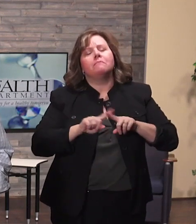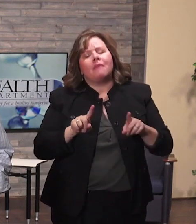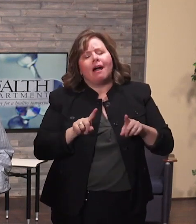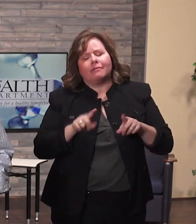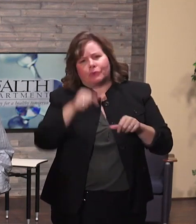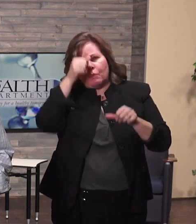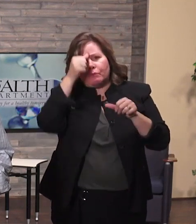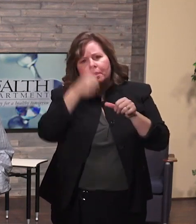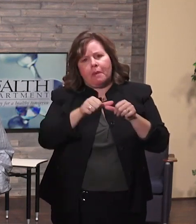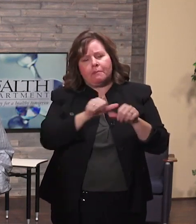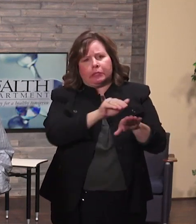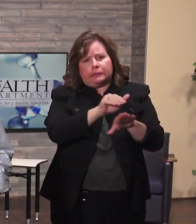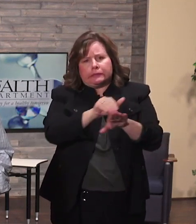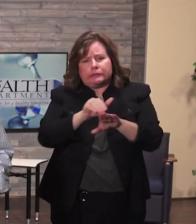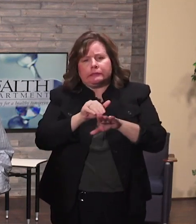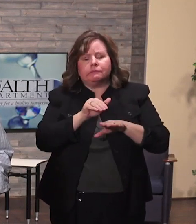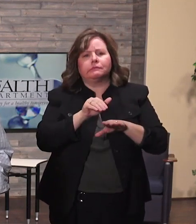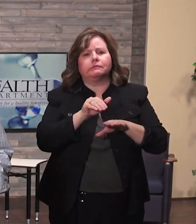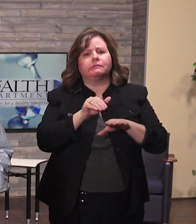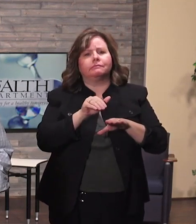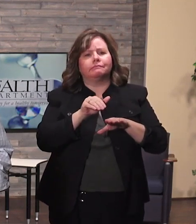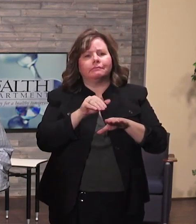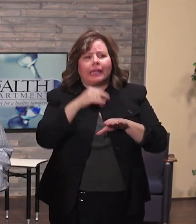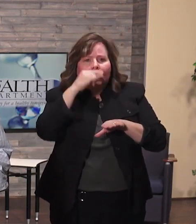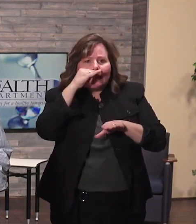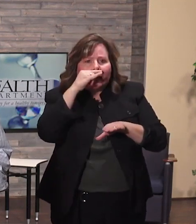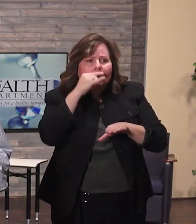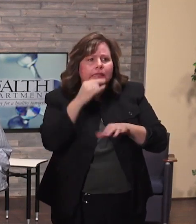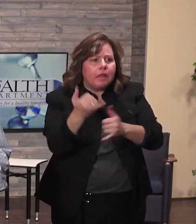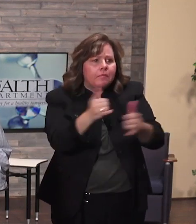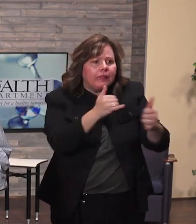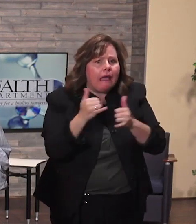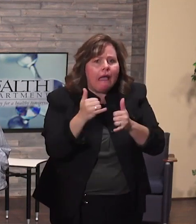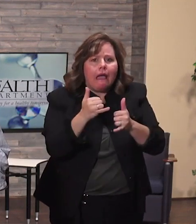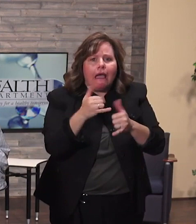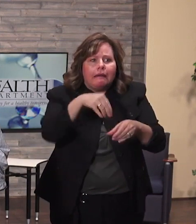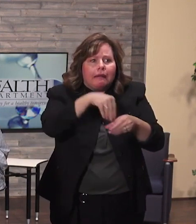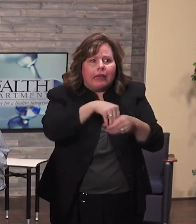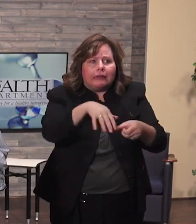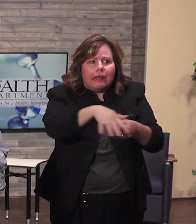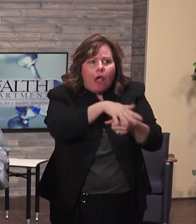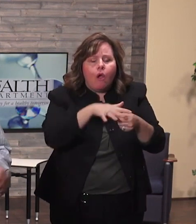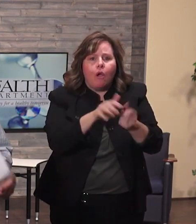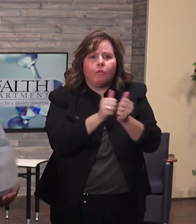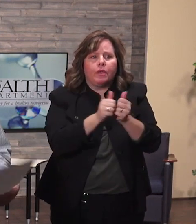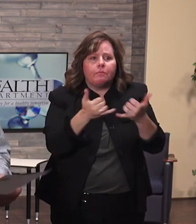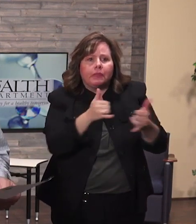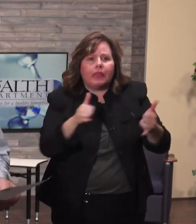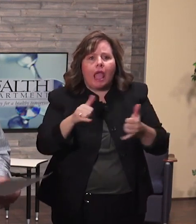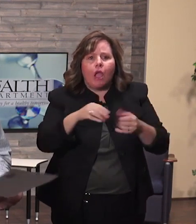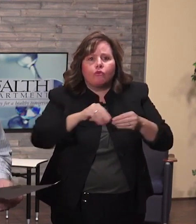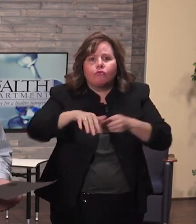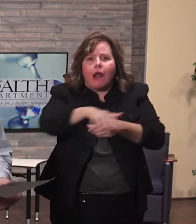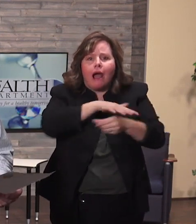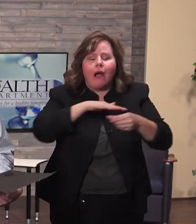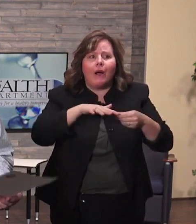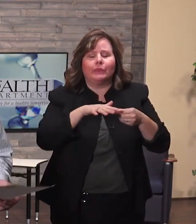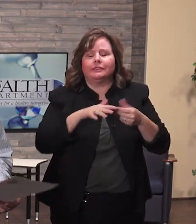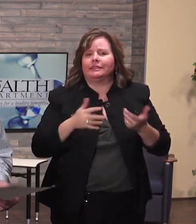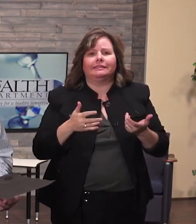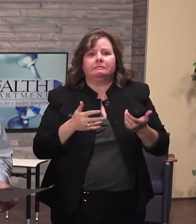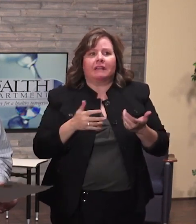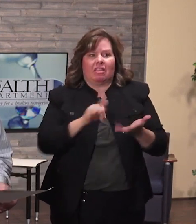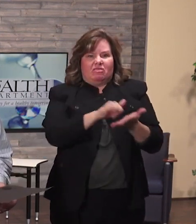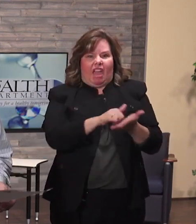recreo y las personas que están viendo a los niños y las familias en el equipo del patio de recreo. Y mientras